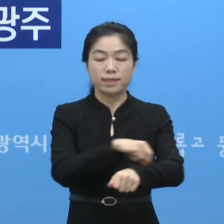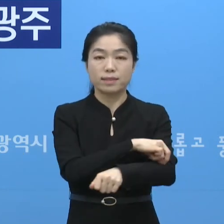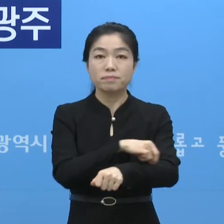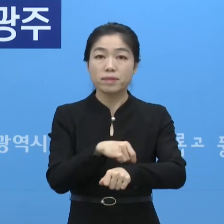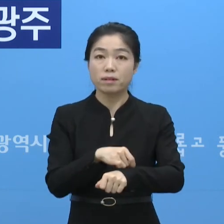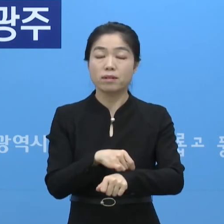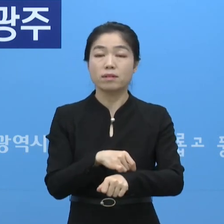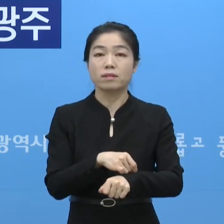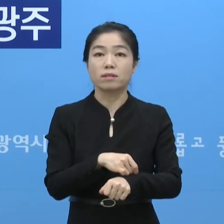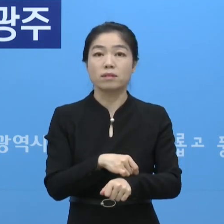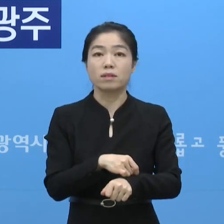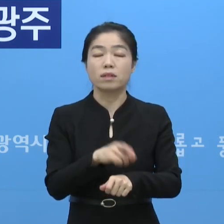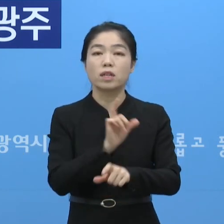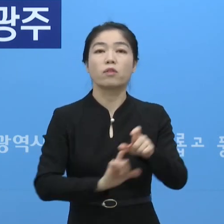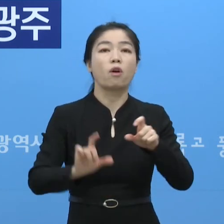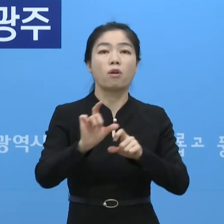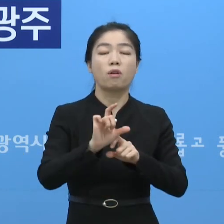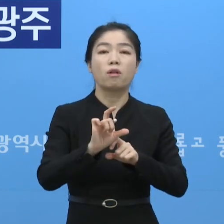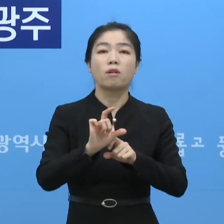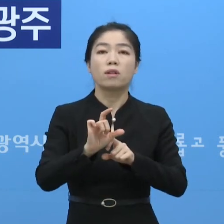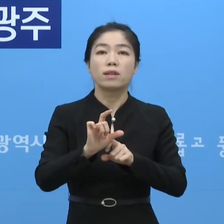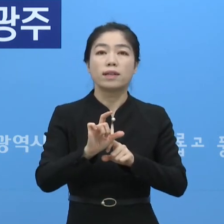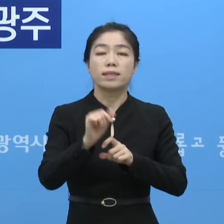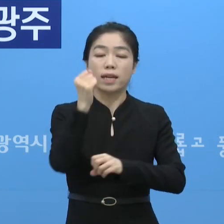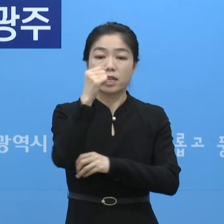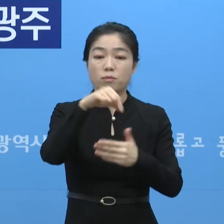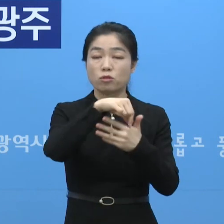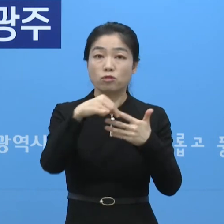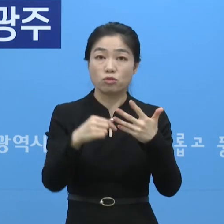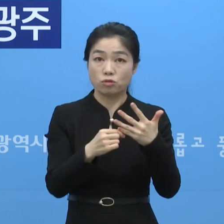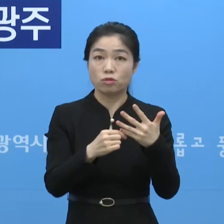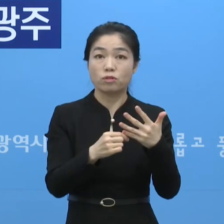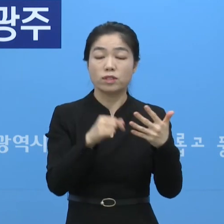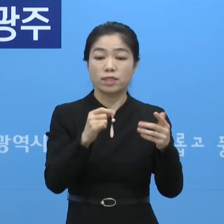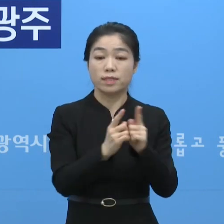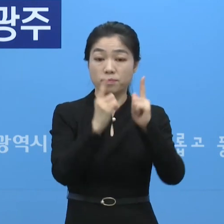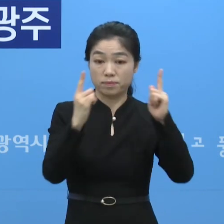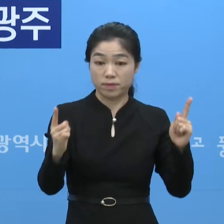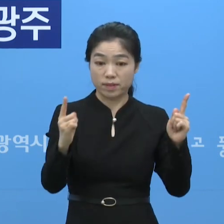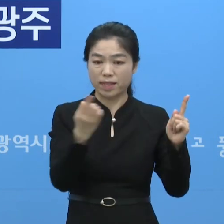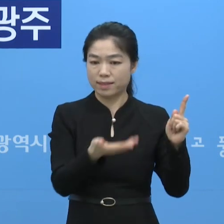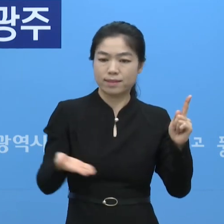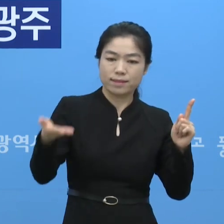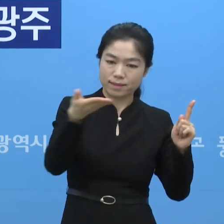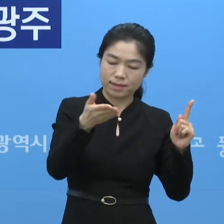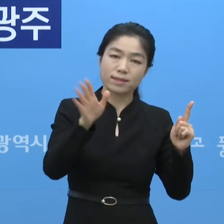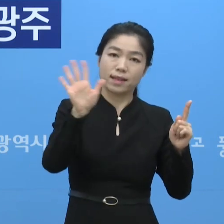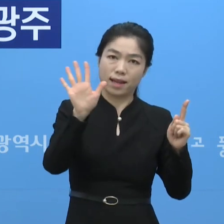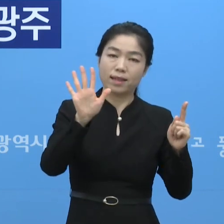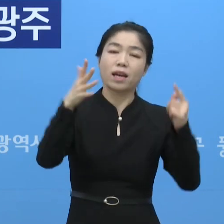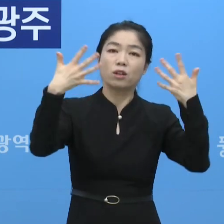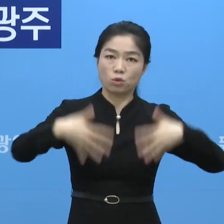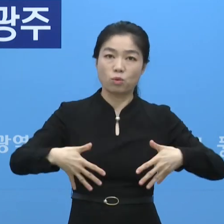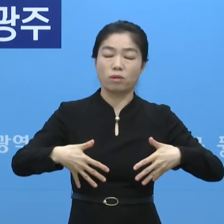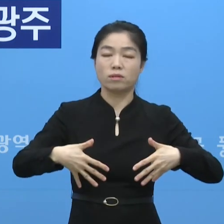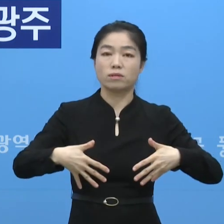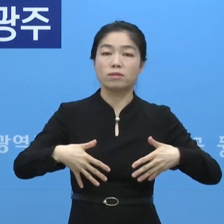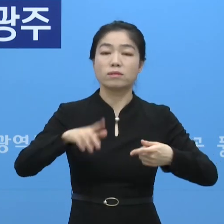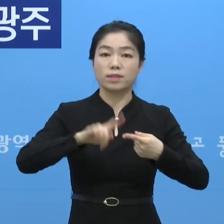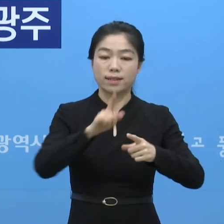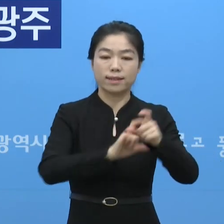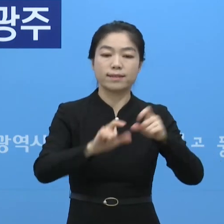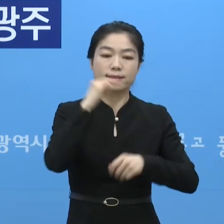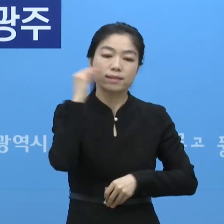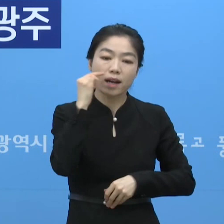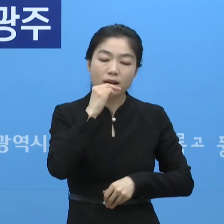더 이상 기본 수칙, 방역, 거리 두기 단계를 격상하지 않는다는 조건 하에 이 부분을 좀